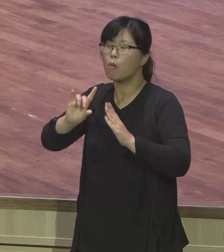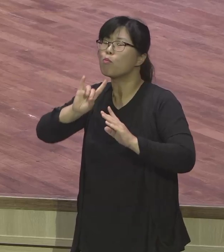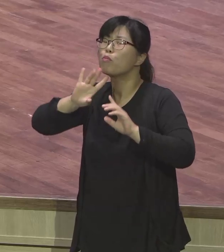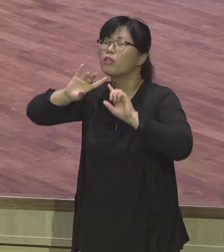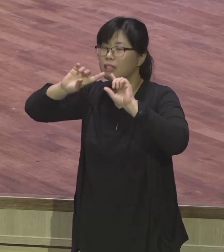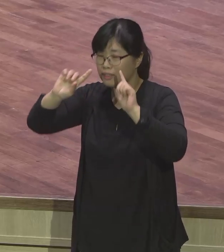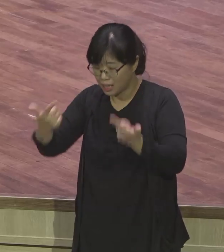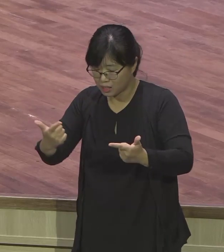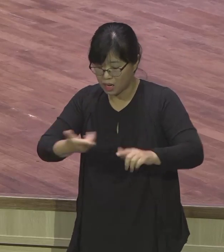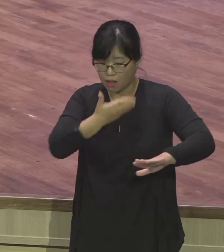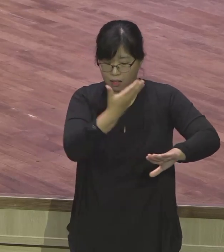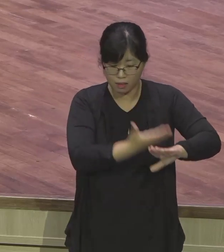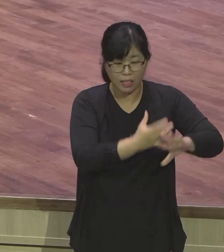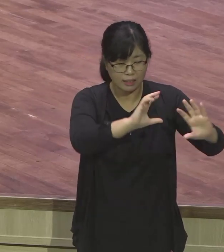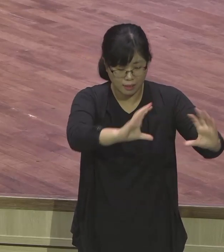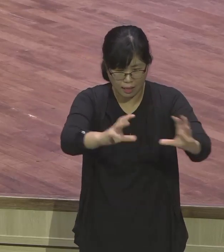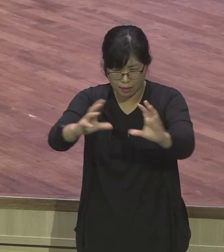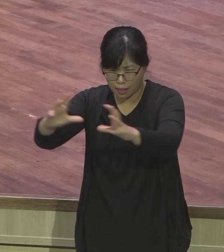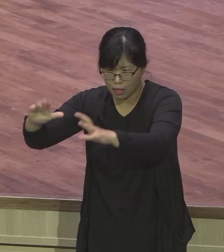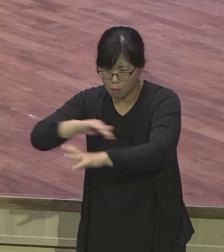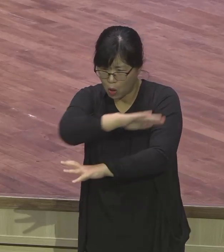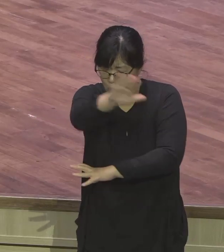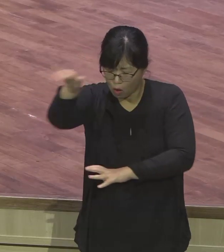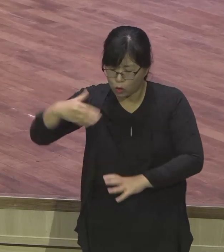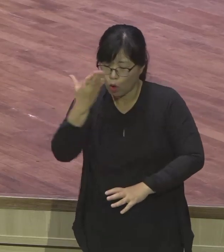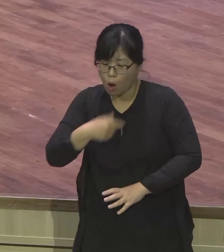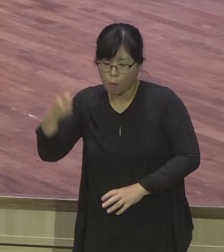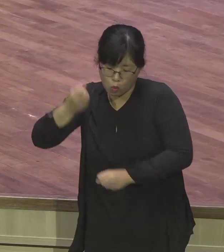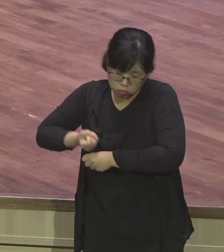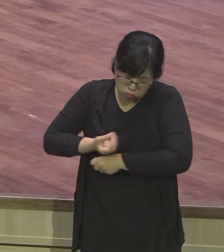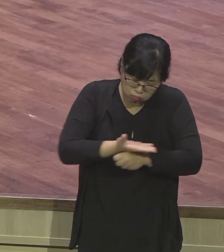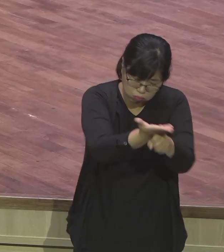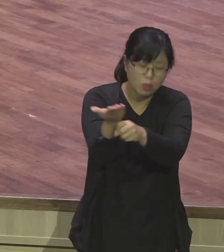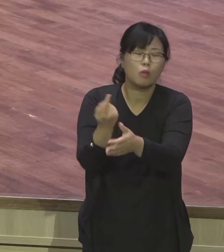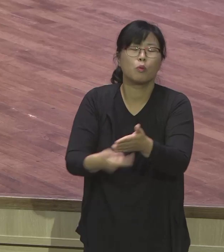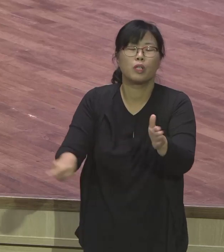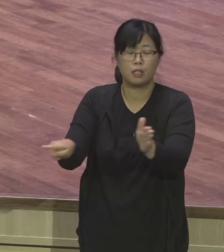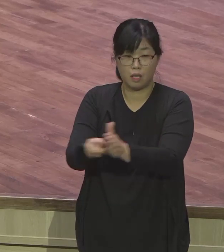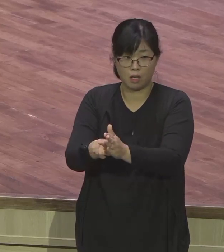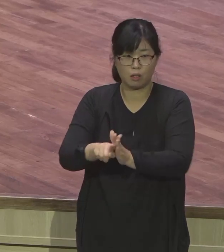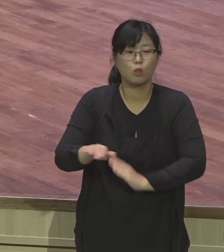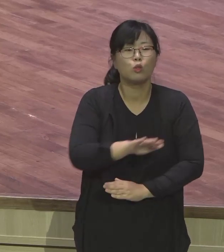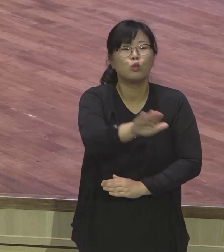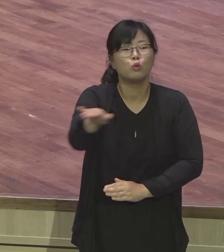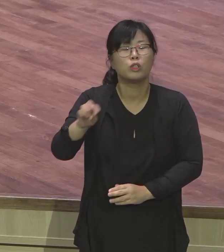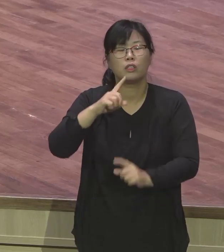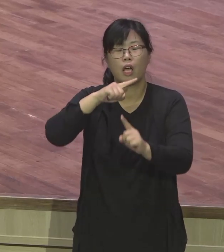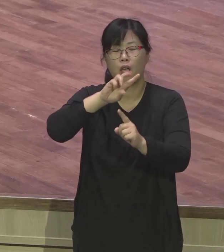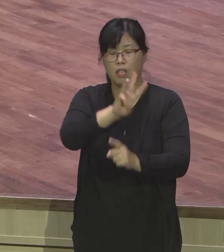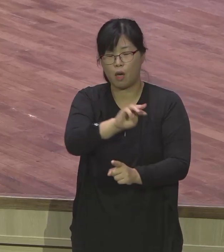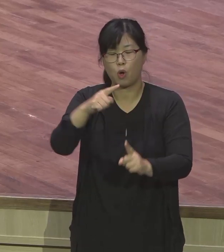기도하려 해야 되는 사명을 주신 것이다. 아멘. 그래서요,